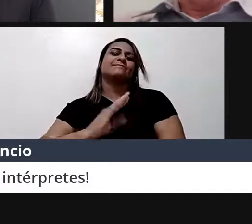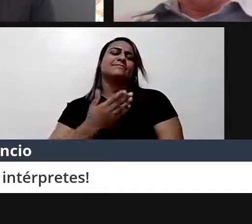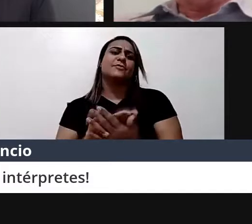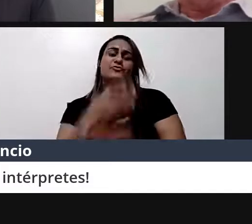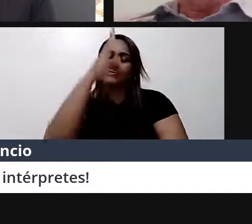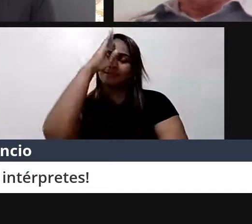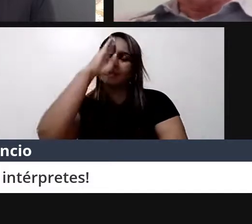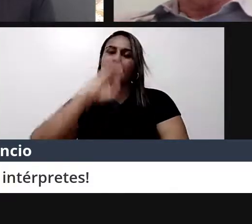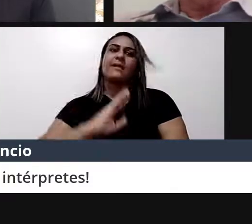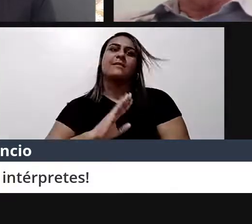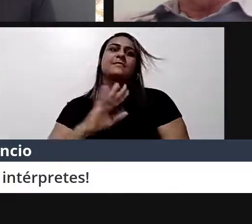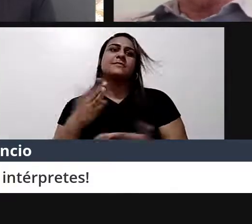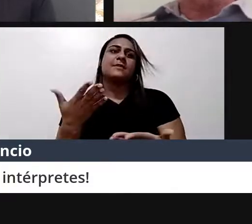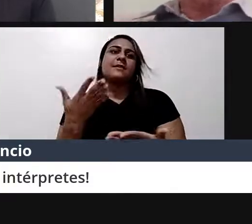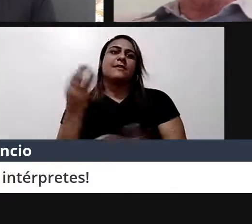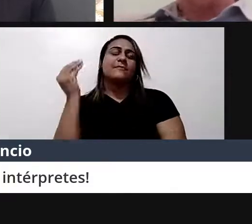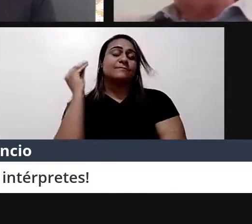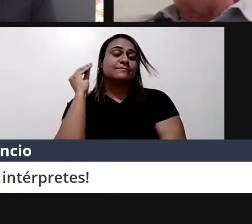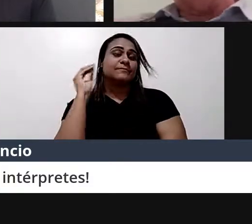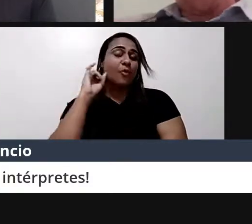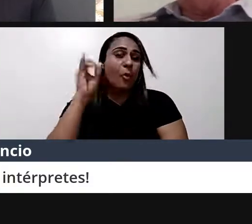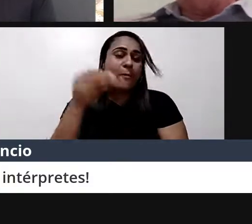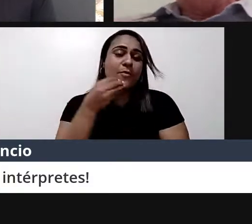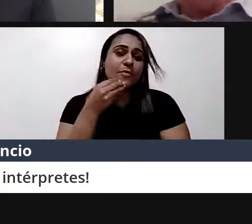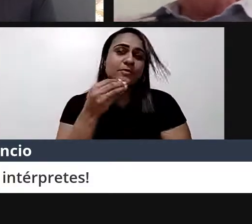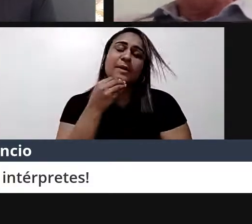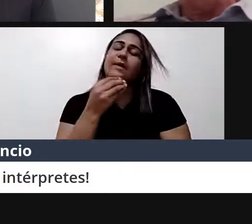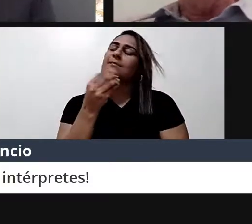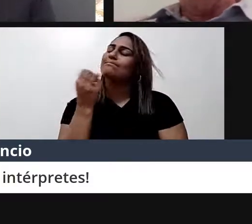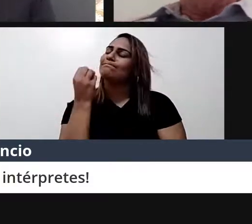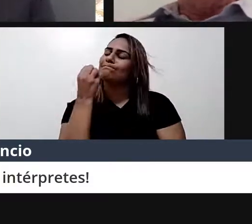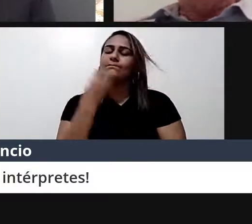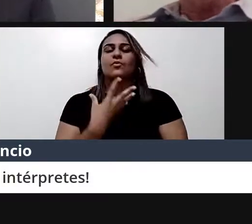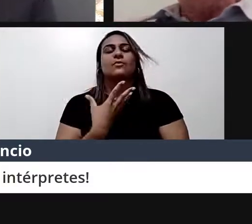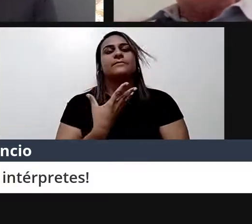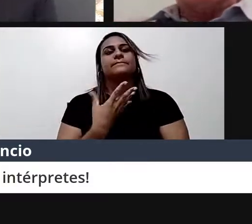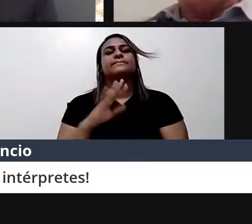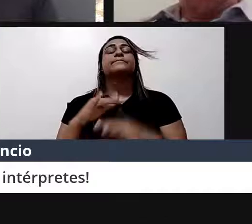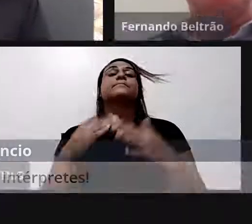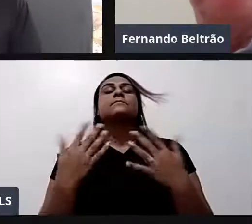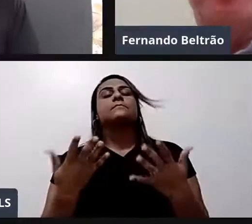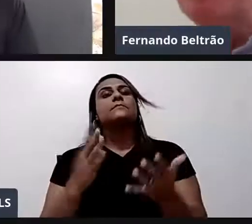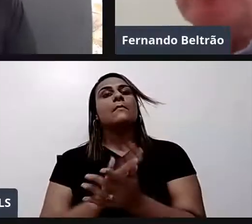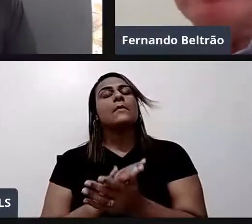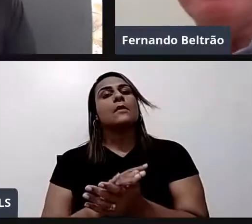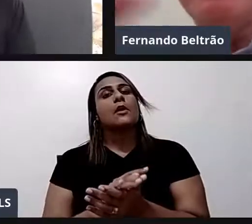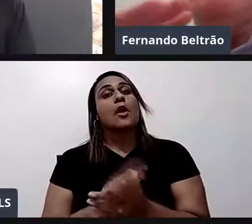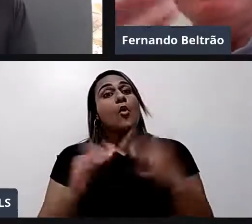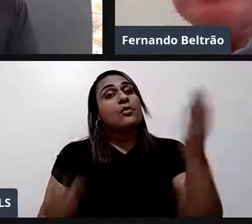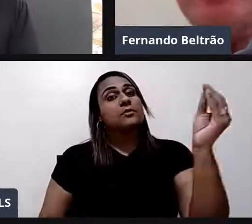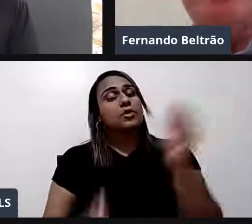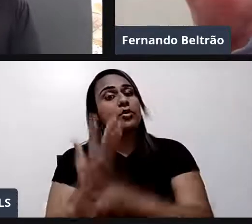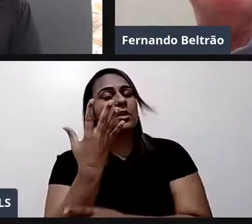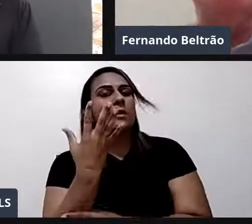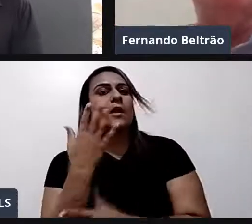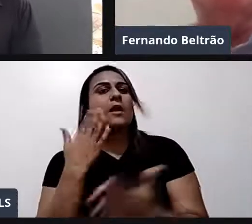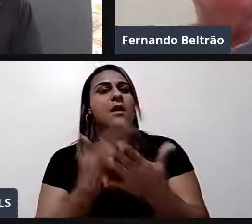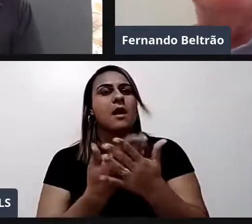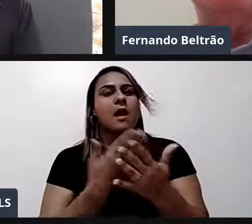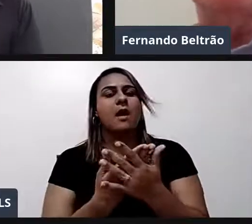Então eu me sinto na obrigação de pagar um pouco. E lancei. Quando lancei. Eu não tinha ninguém para traduzir libras.